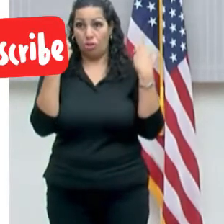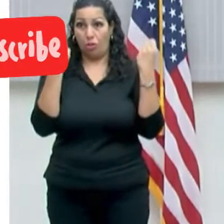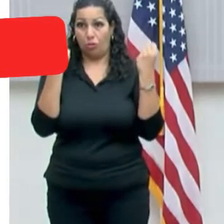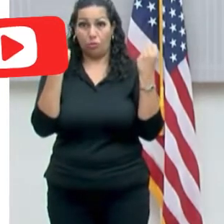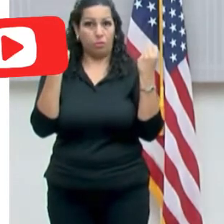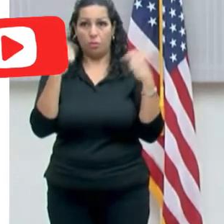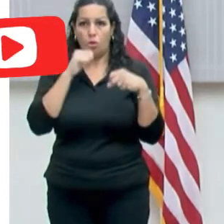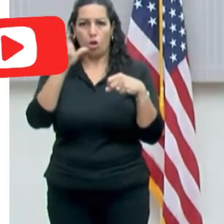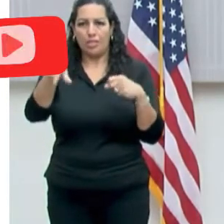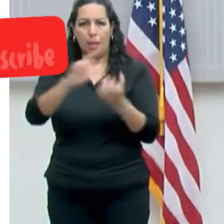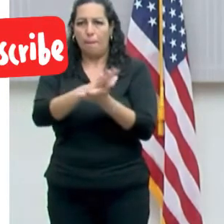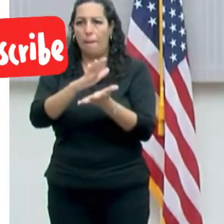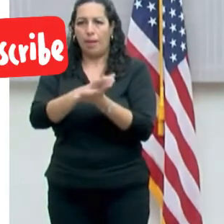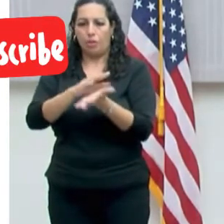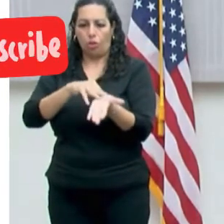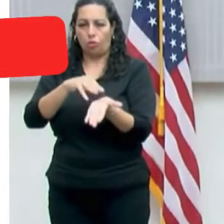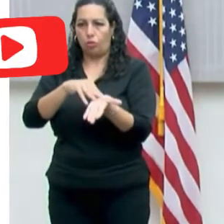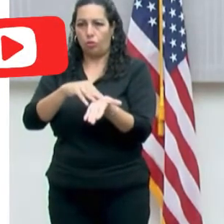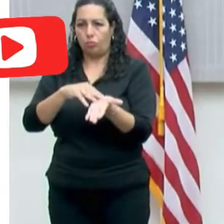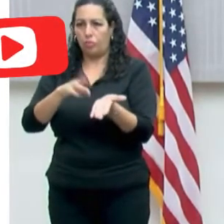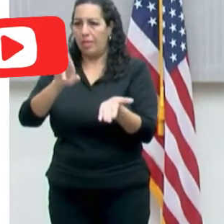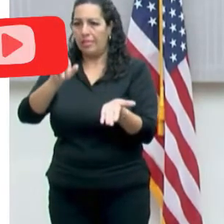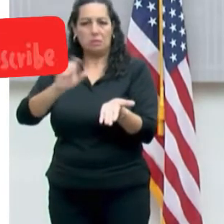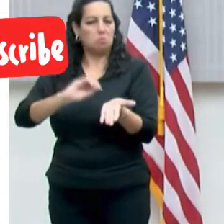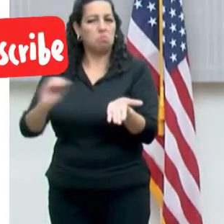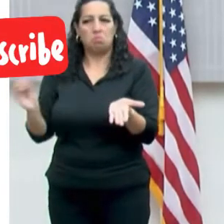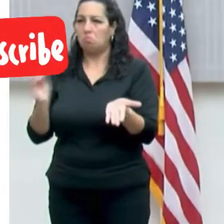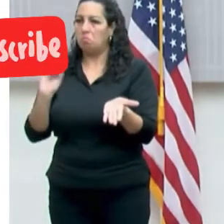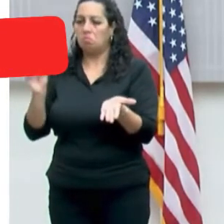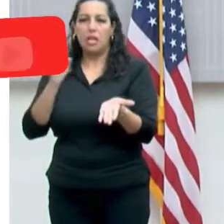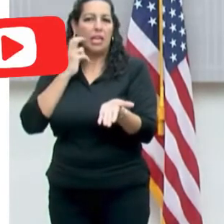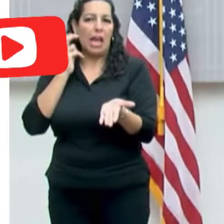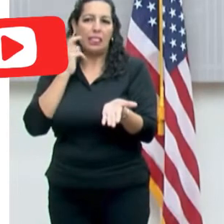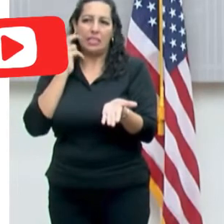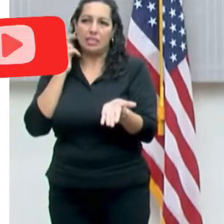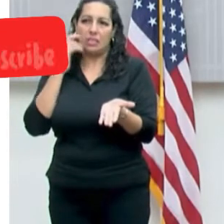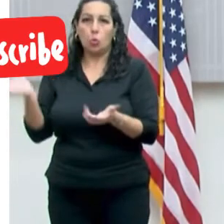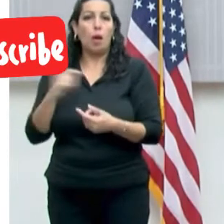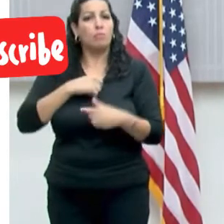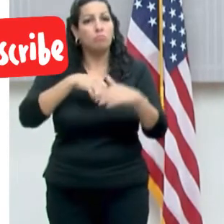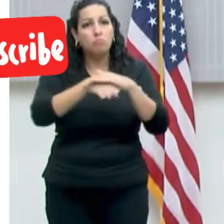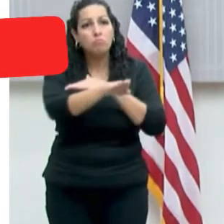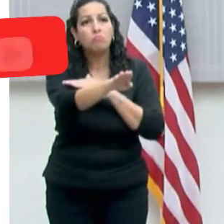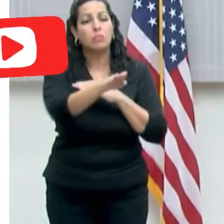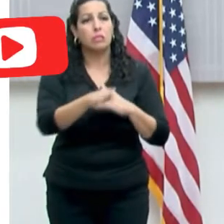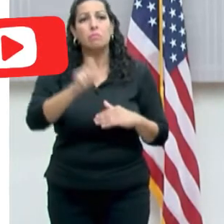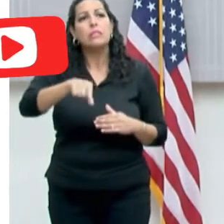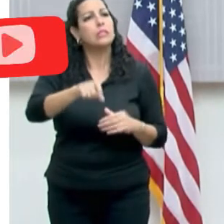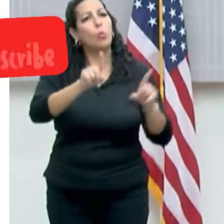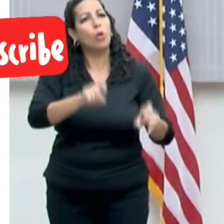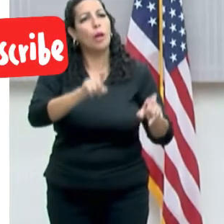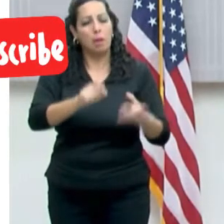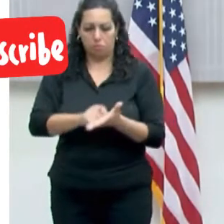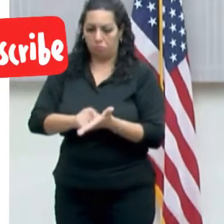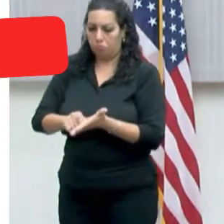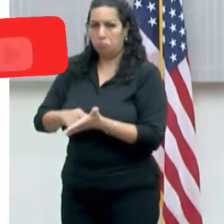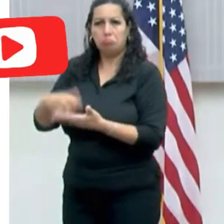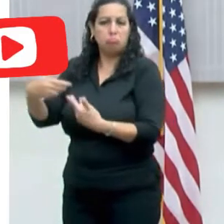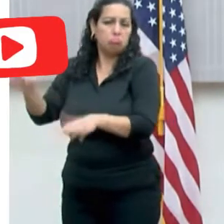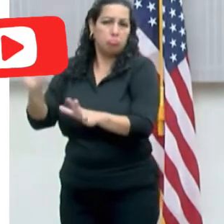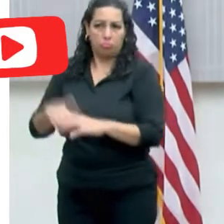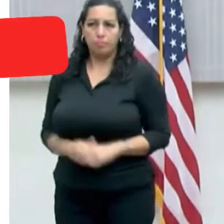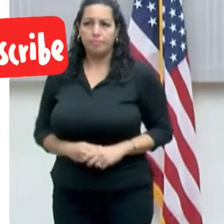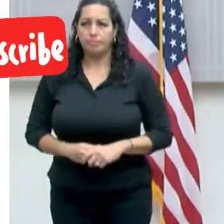acceder a esos centros y hasta en el momento la prueba es totalmente gratis y se la puede hacer ahí y no hay ningún problema con eso. Sobre el